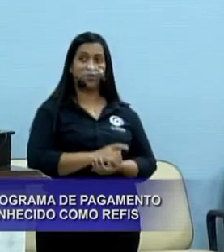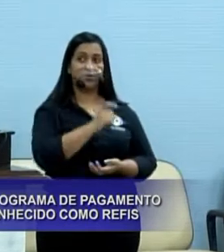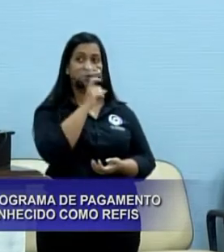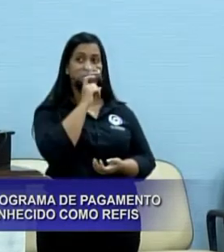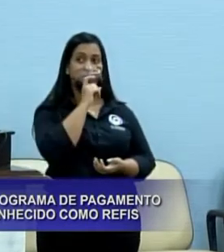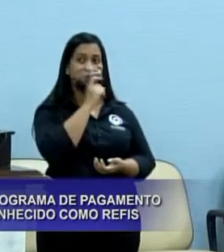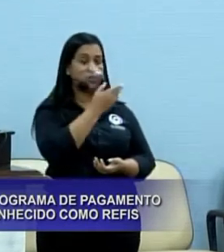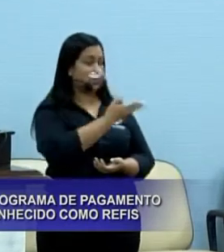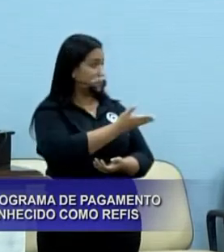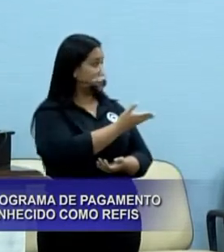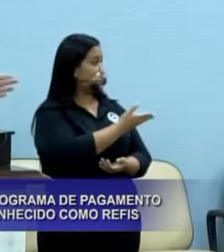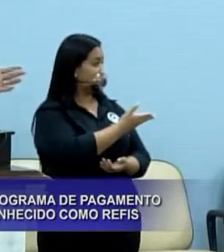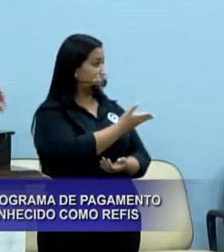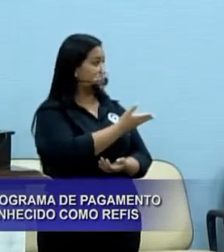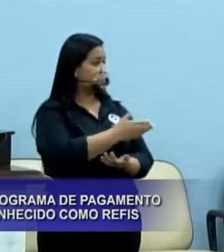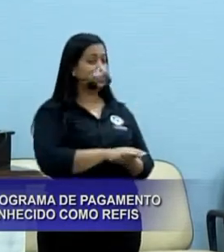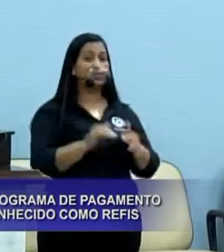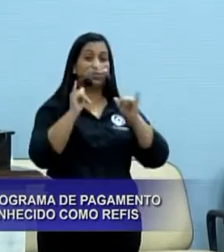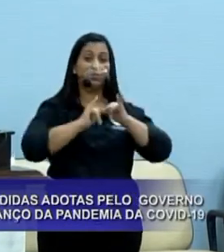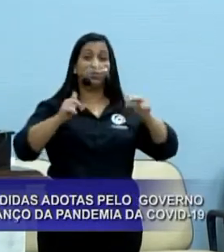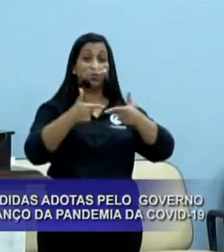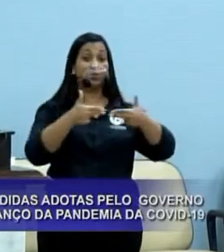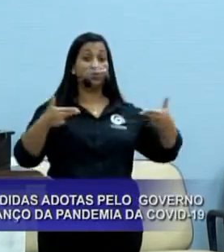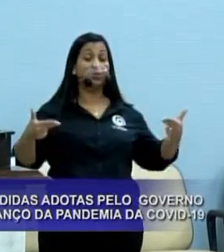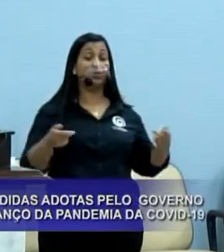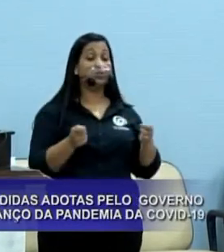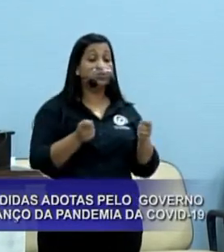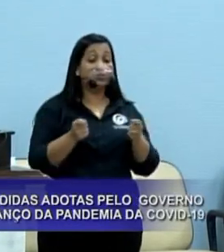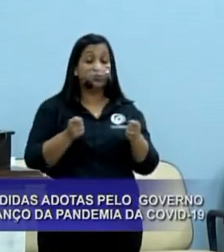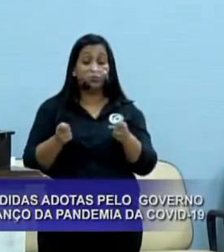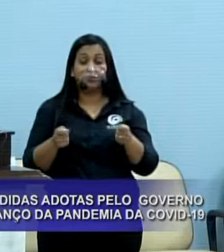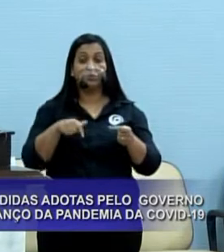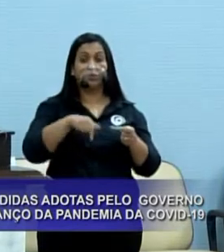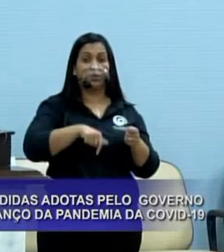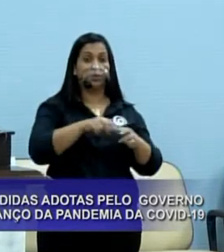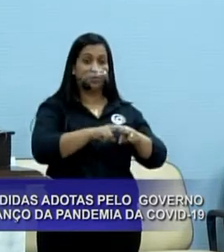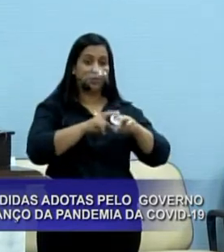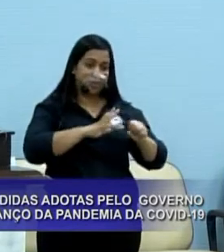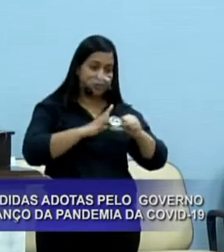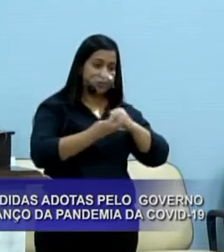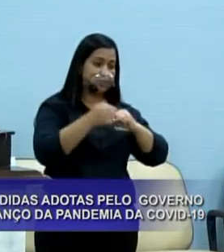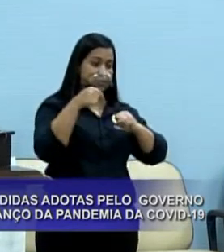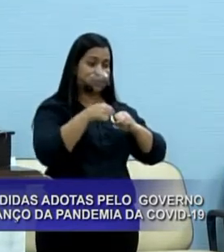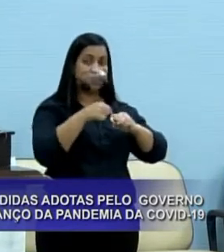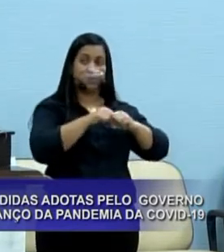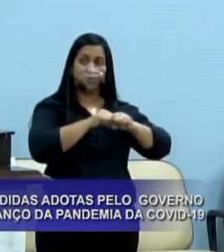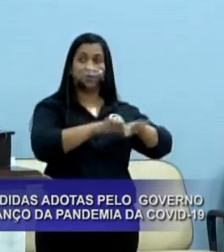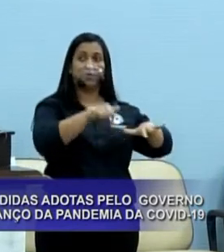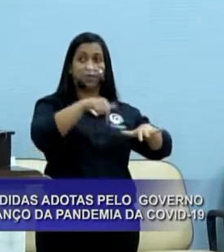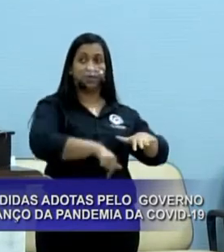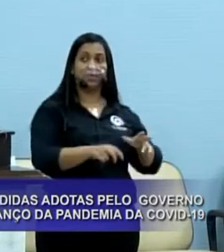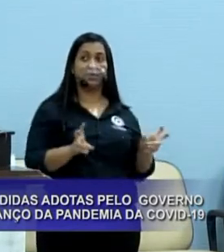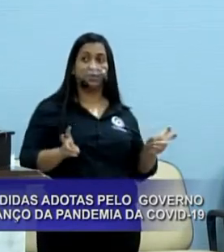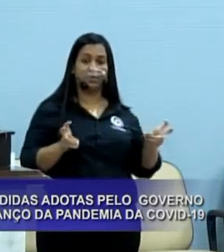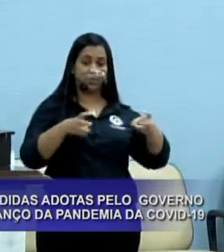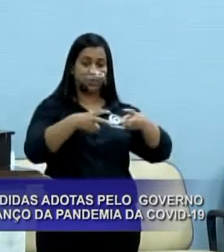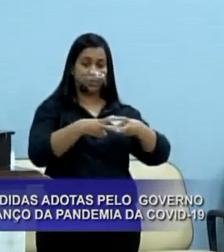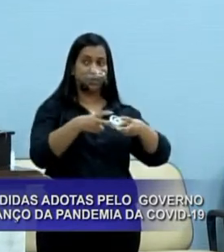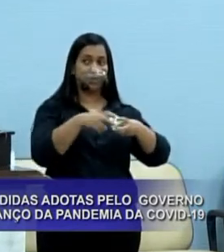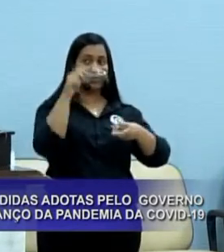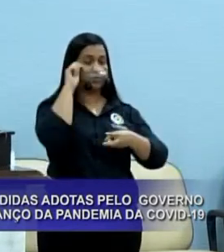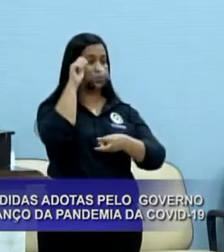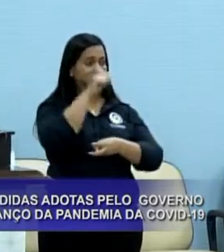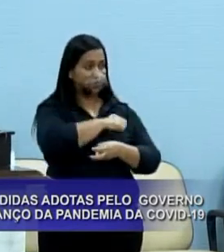acabou de anunciar, né, presidente, algumas medidas de restrições aqui em relação à Câmara, medidas acertadas, presidente,